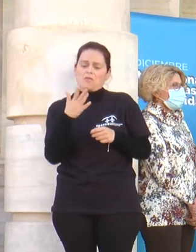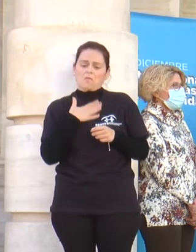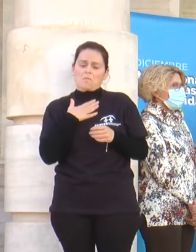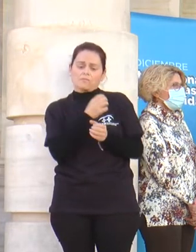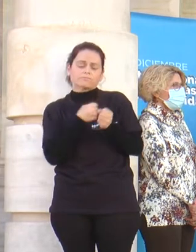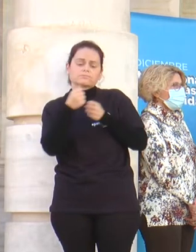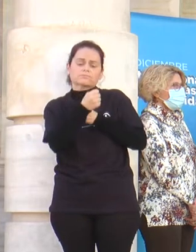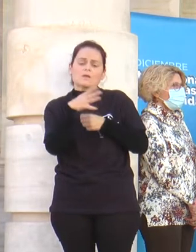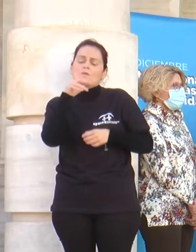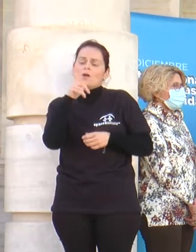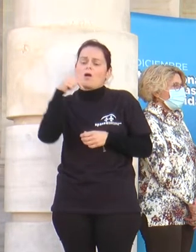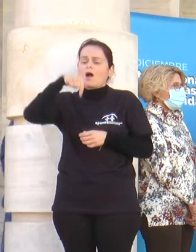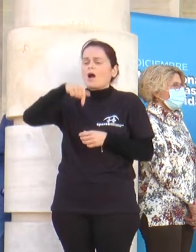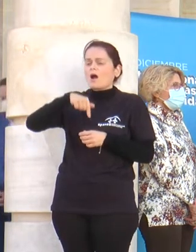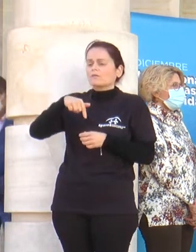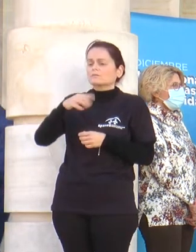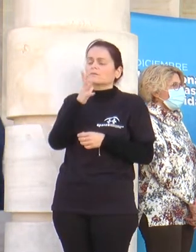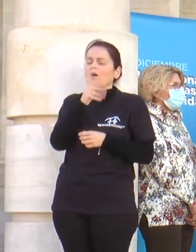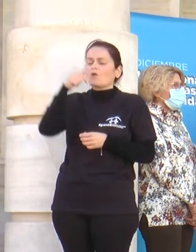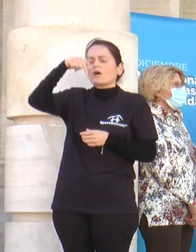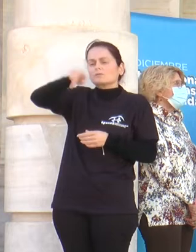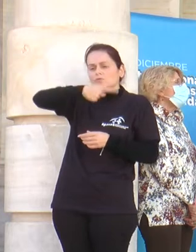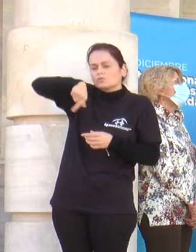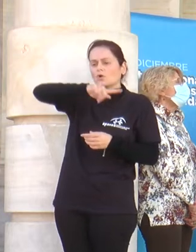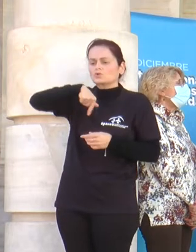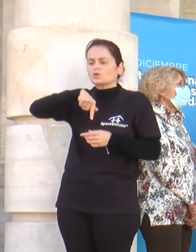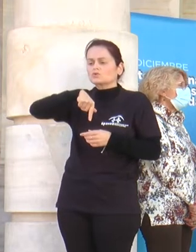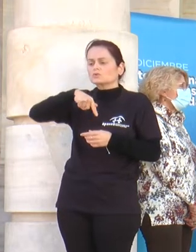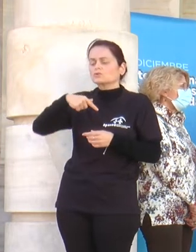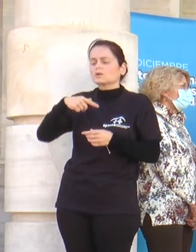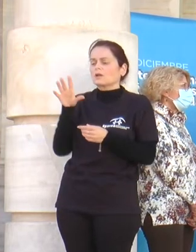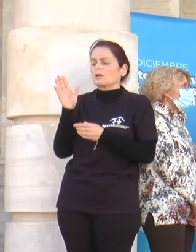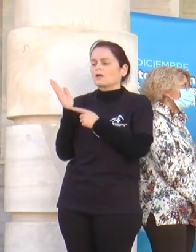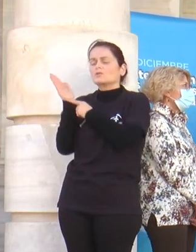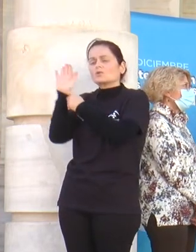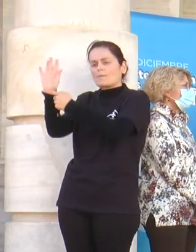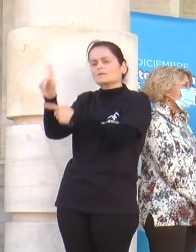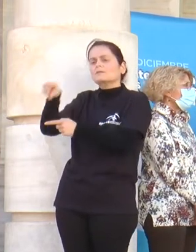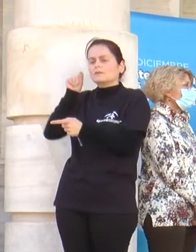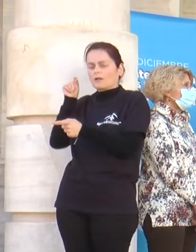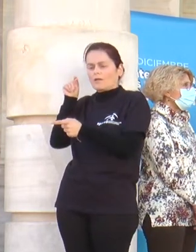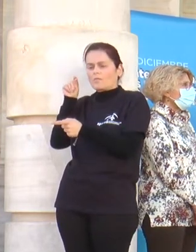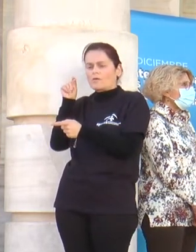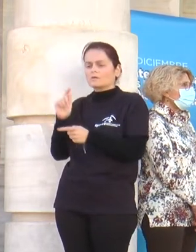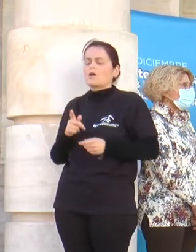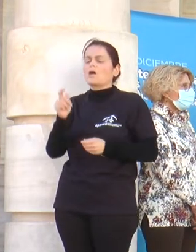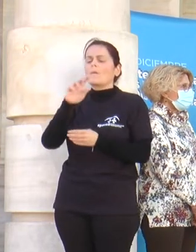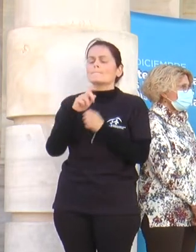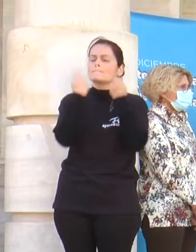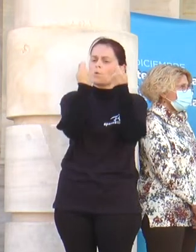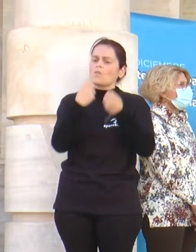Vamos a votar para elegir a nuestros representantes. Tendremos más poder en las decisiones de nuestra